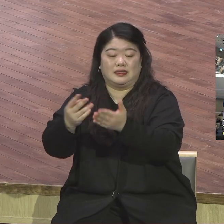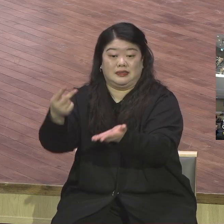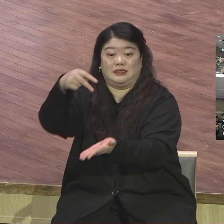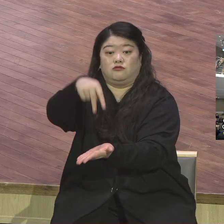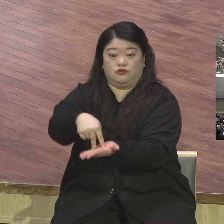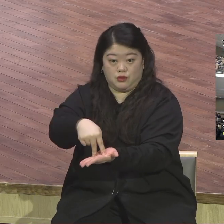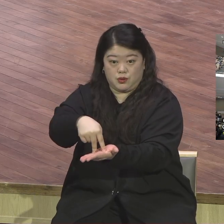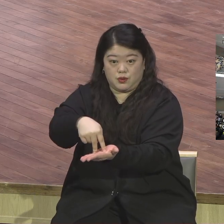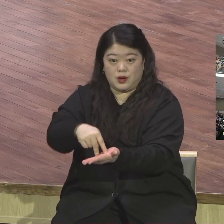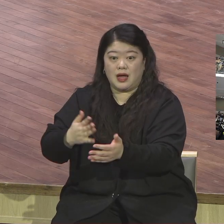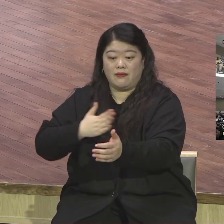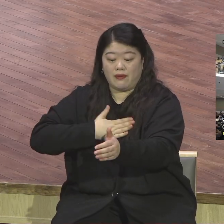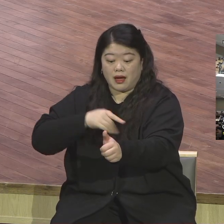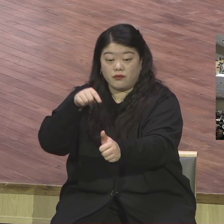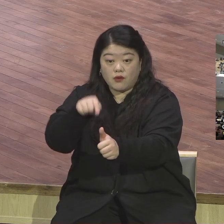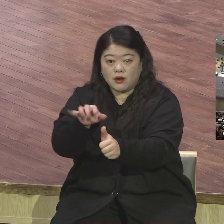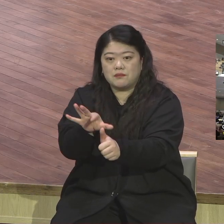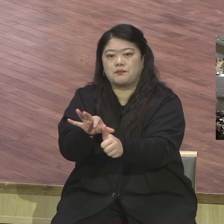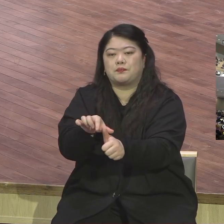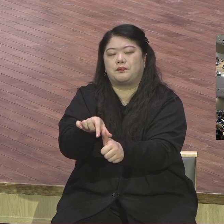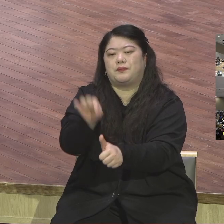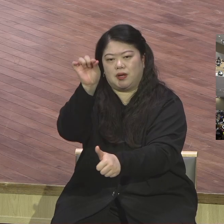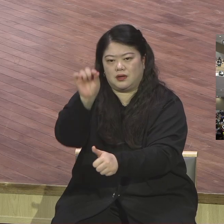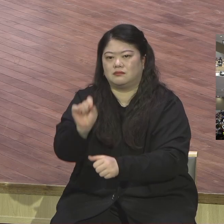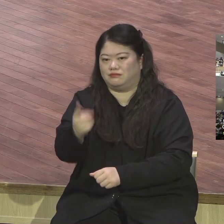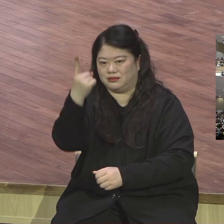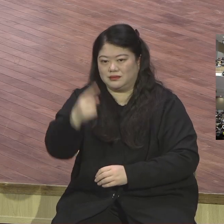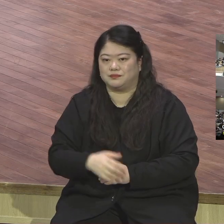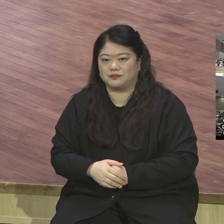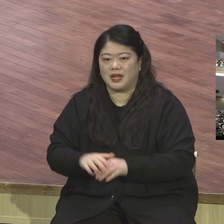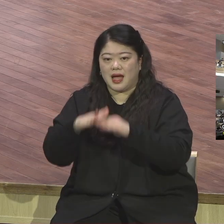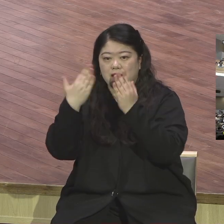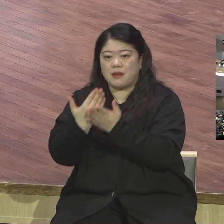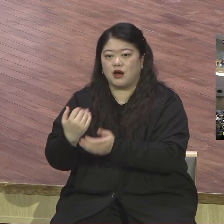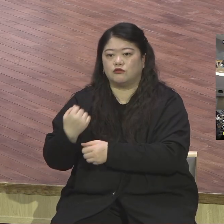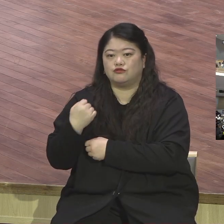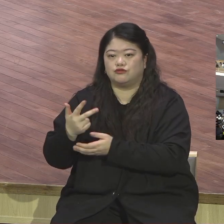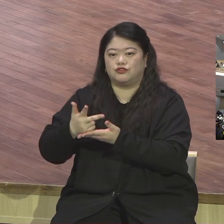너를 택하였으므라 망군의 여호와의 말이리라 하시니라